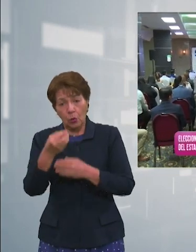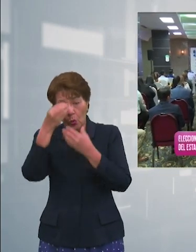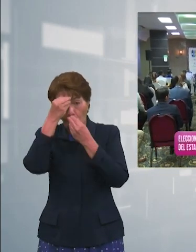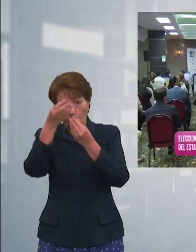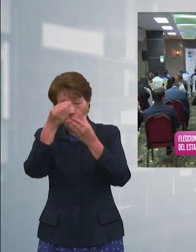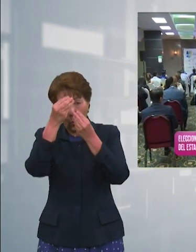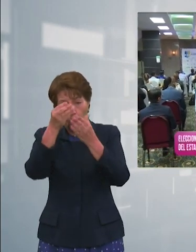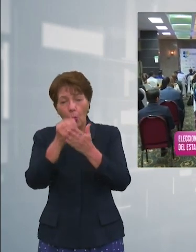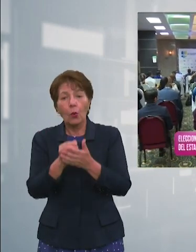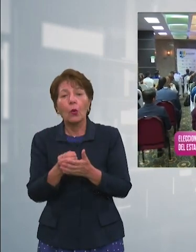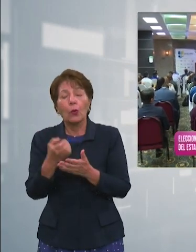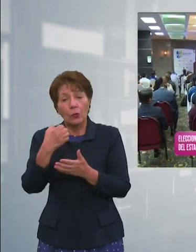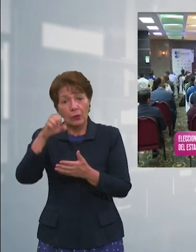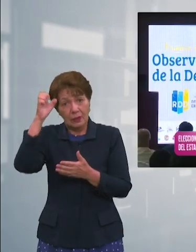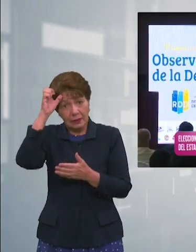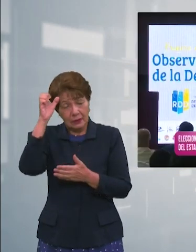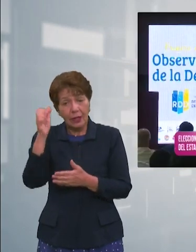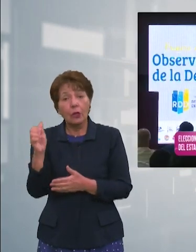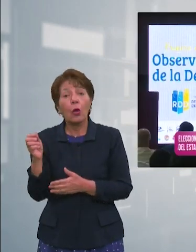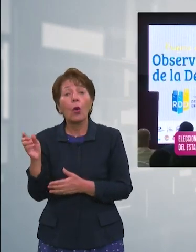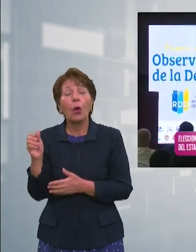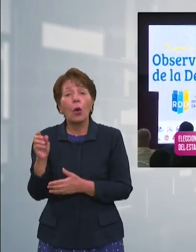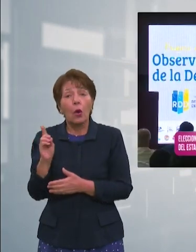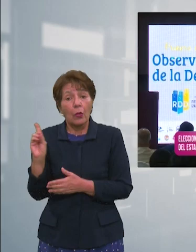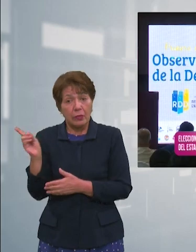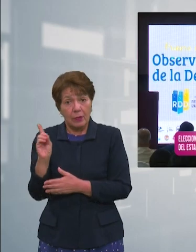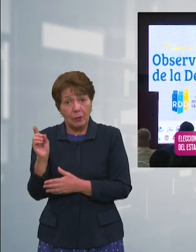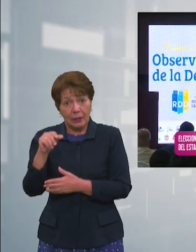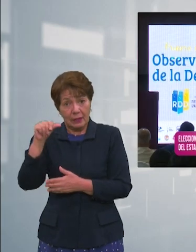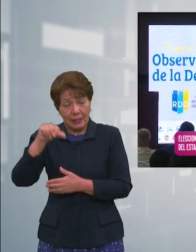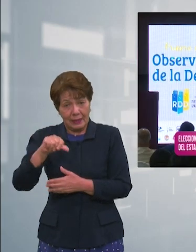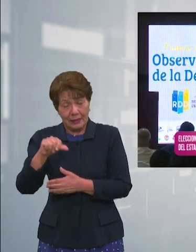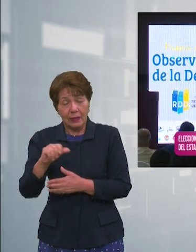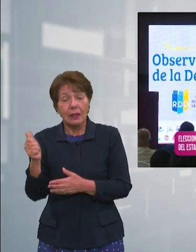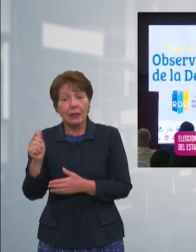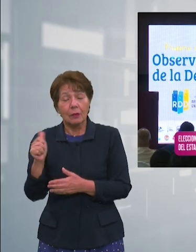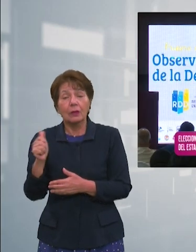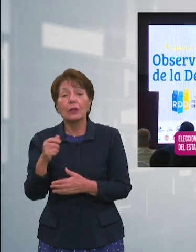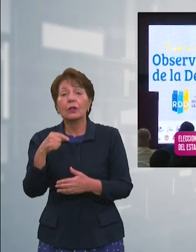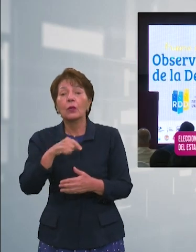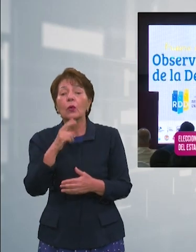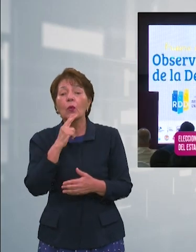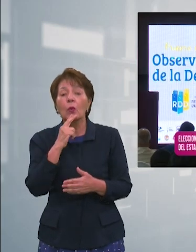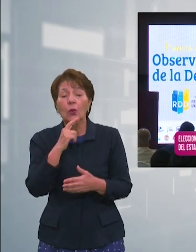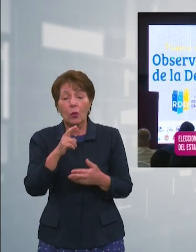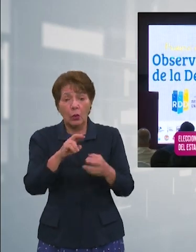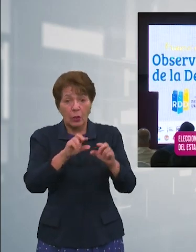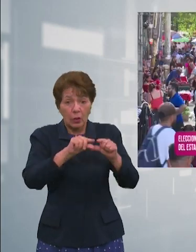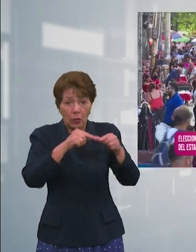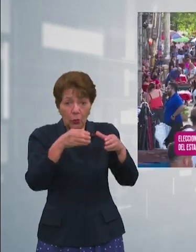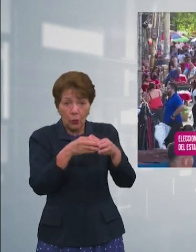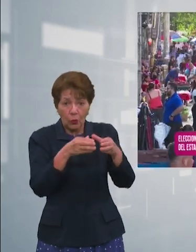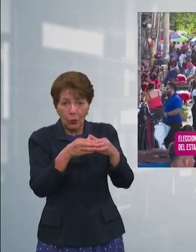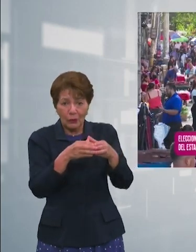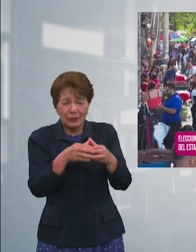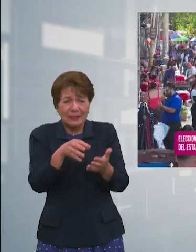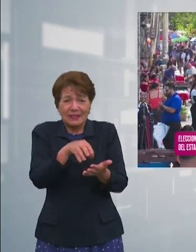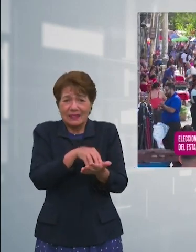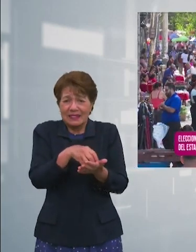democrático en Honduras la Red por la Defensa de la Democracia advierte sobre el grave deterioro en la gobernanza del